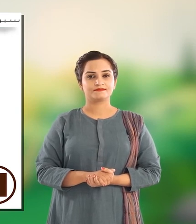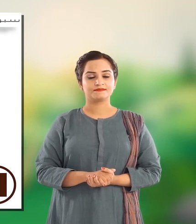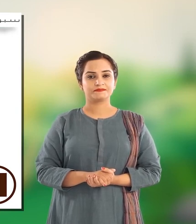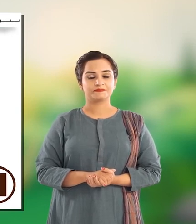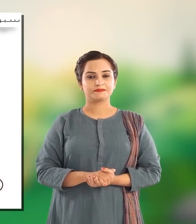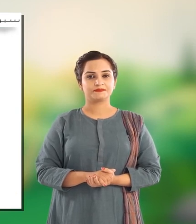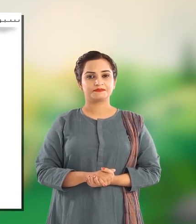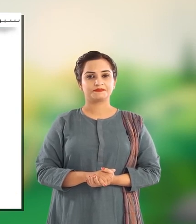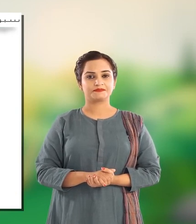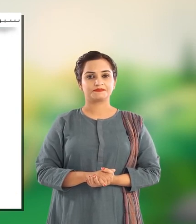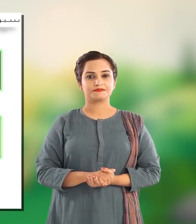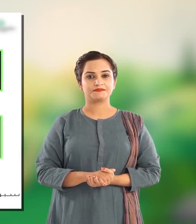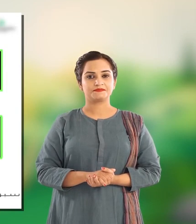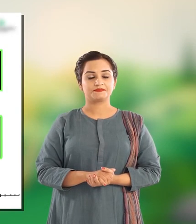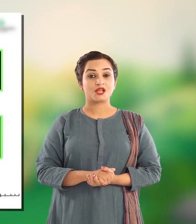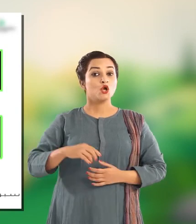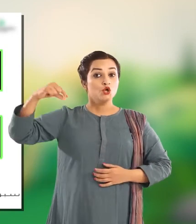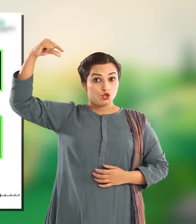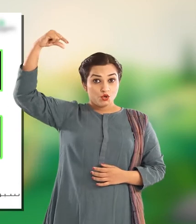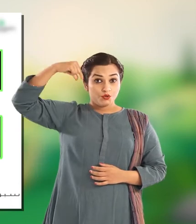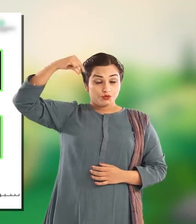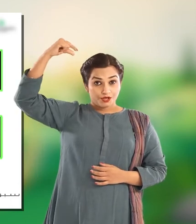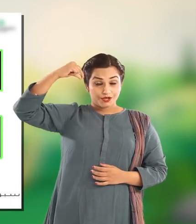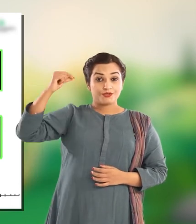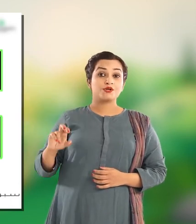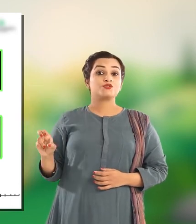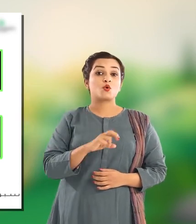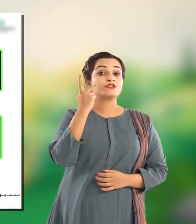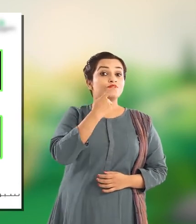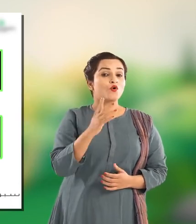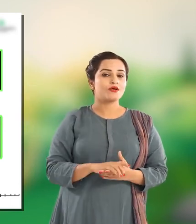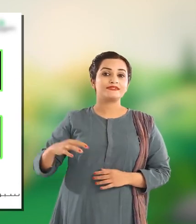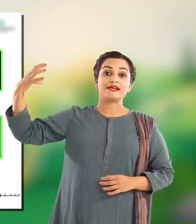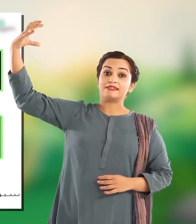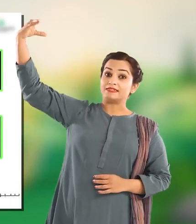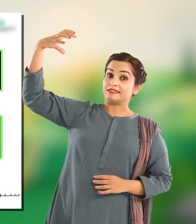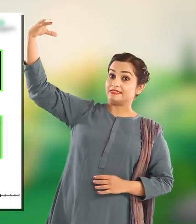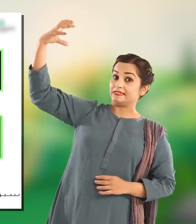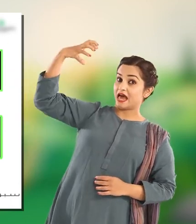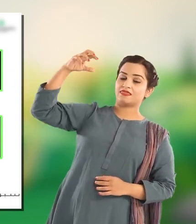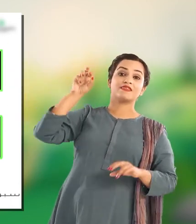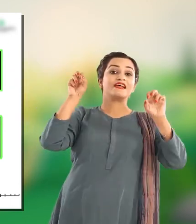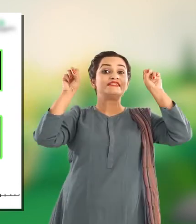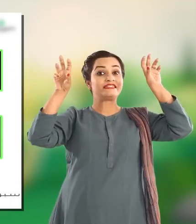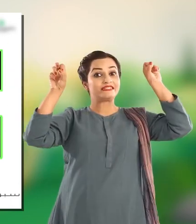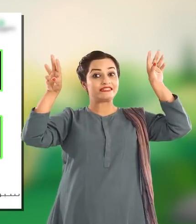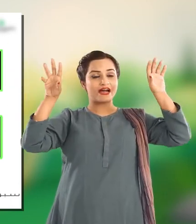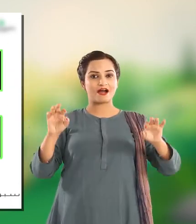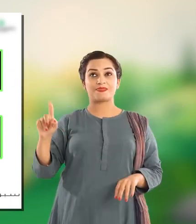On nós sources of light are sun stars lightning